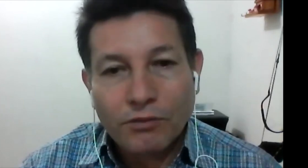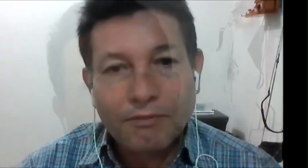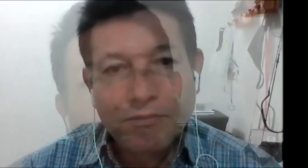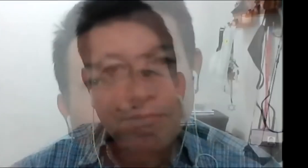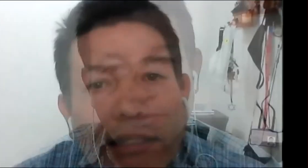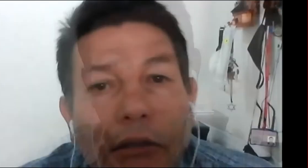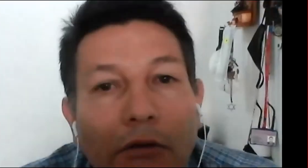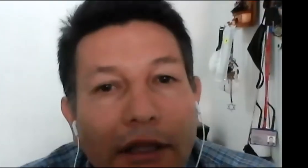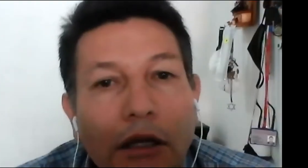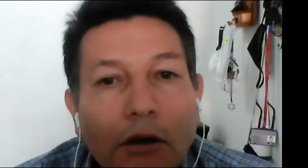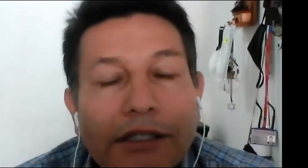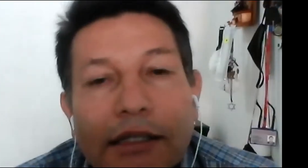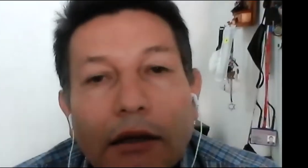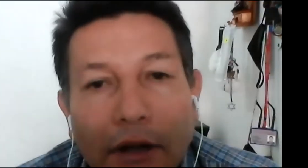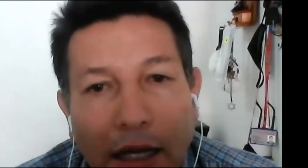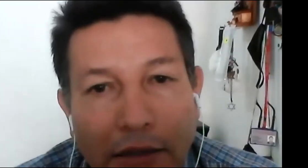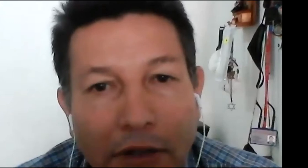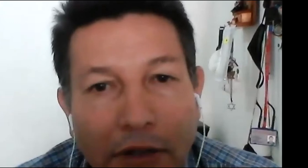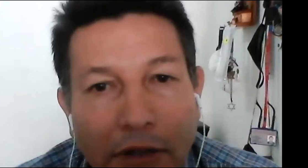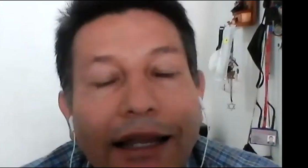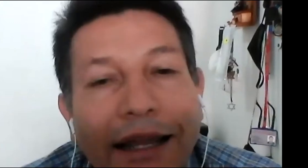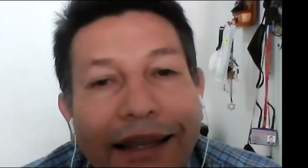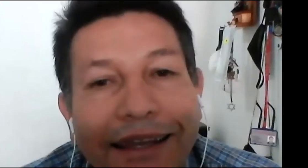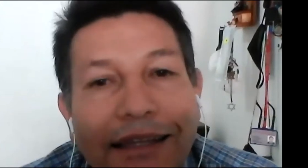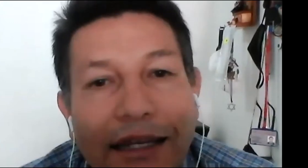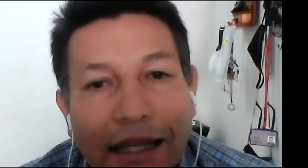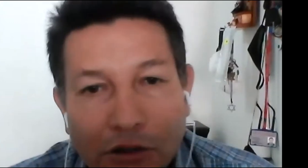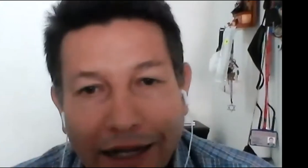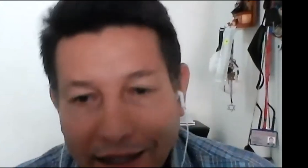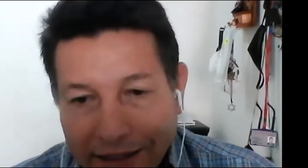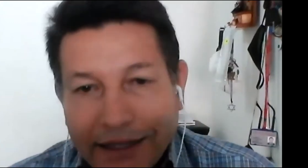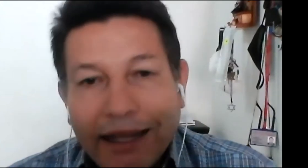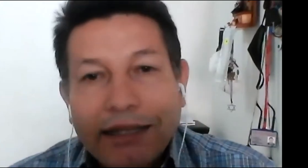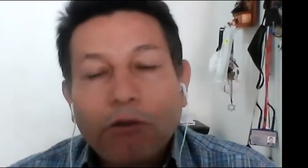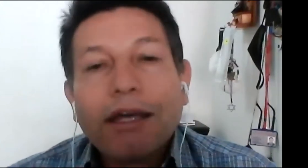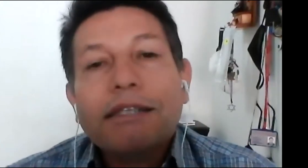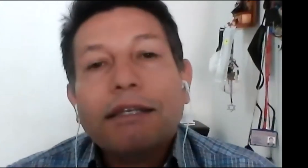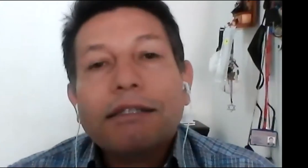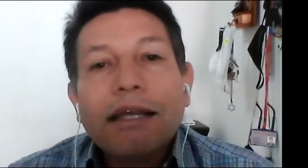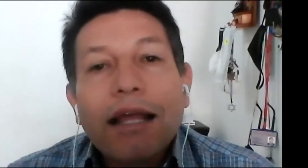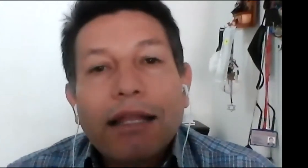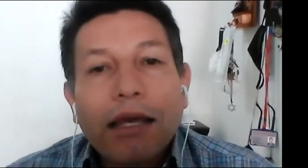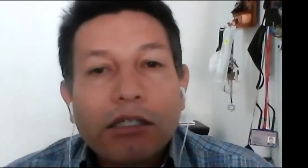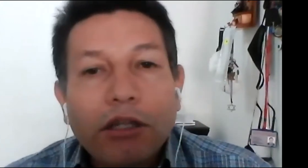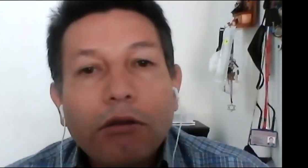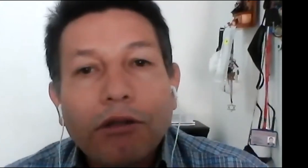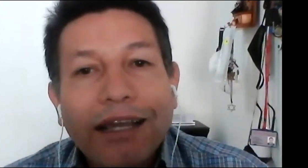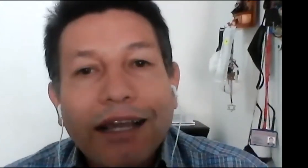Teniendo en cuenta que hoy se celebra a nivel mundial el Día Internacional de la Lenguaje de Señas, la edición de bibliotecas